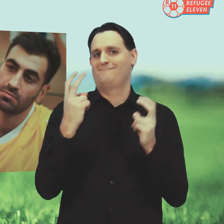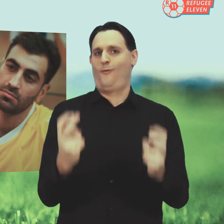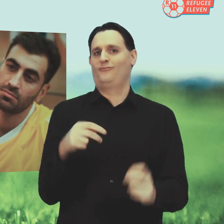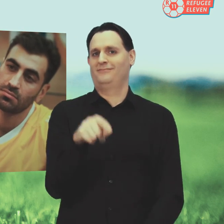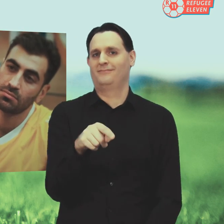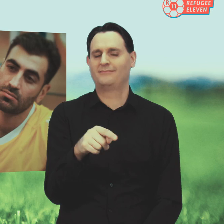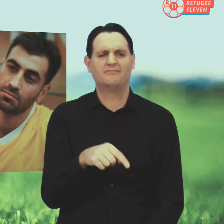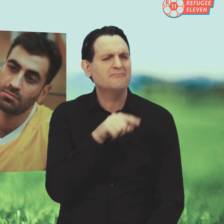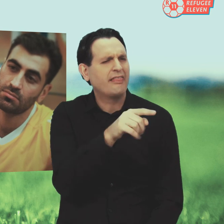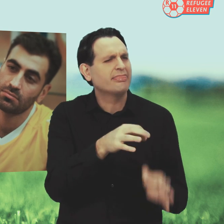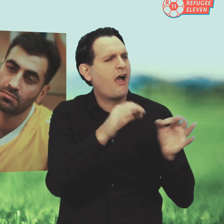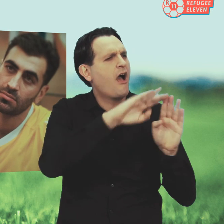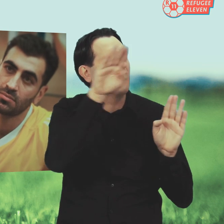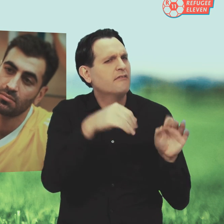verbringst du den ganzen Tag? Was machst du?